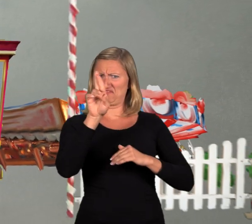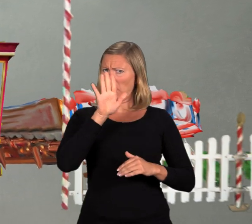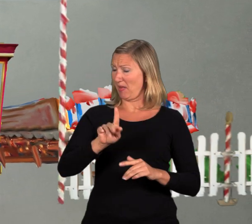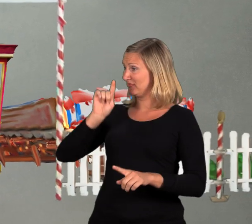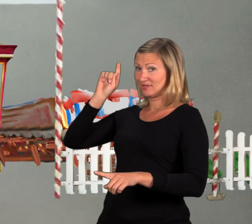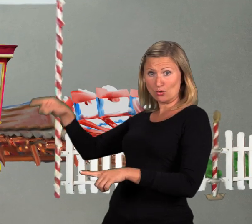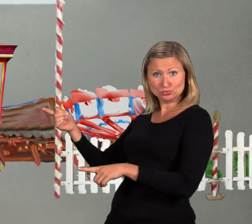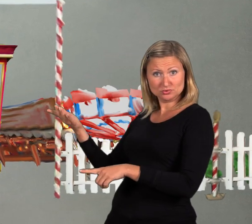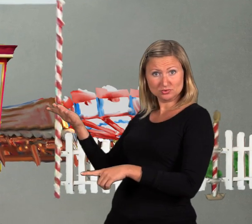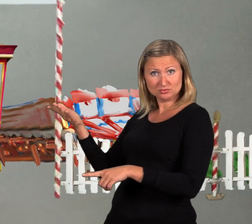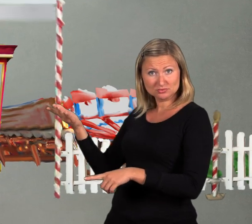Wer bleibt eigentlich draußen?